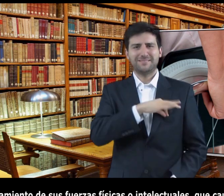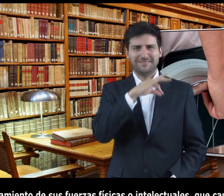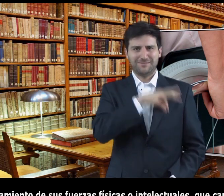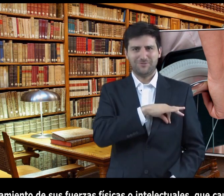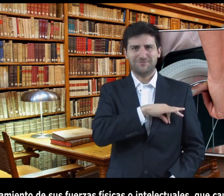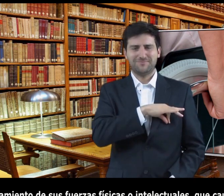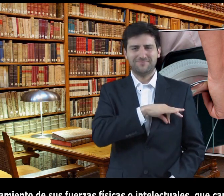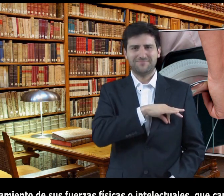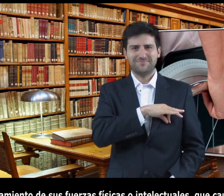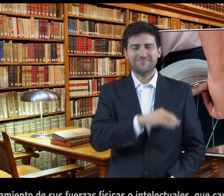esta pensión de invalidez.